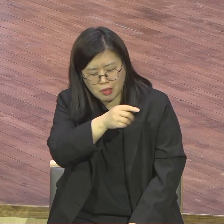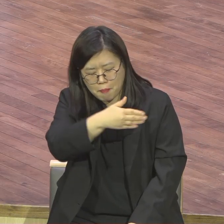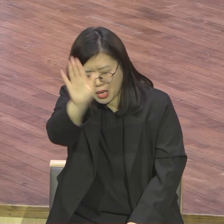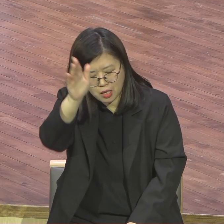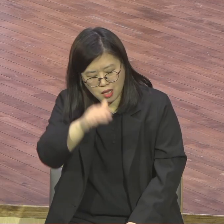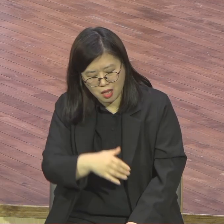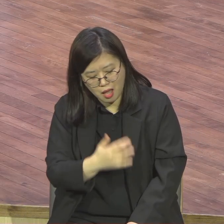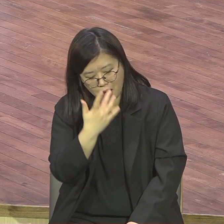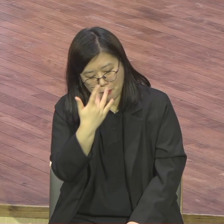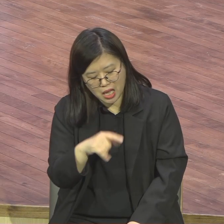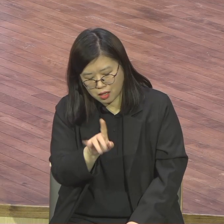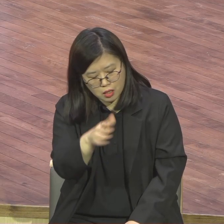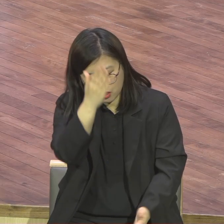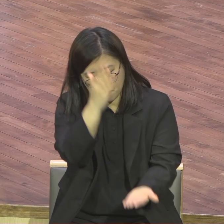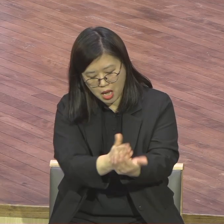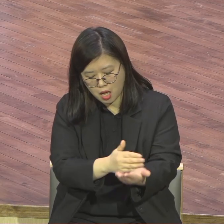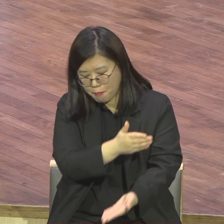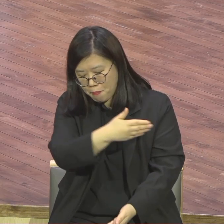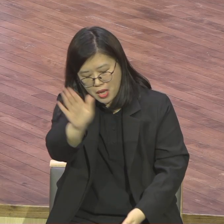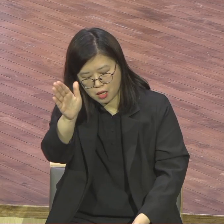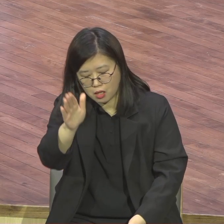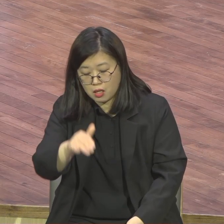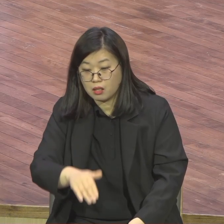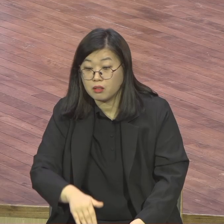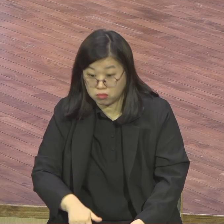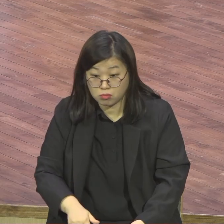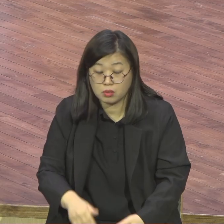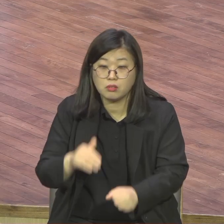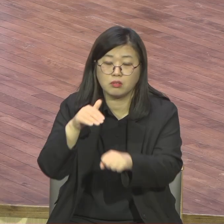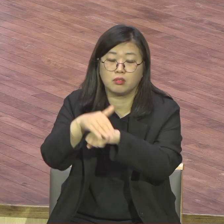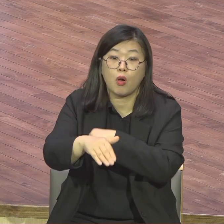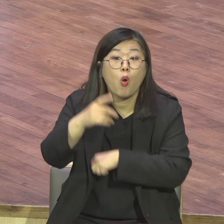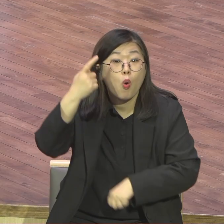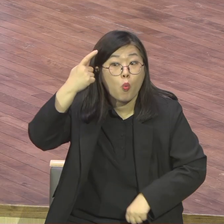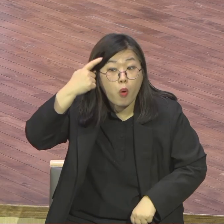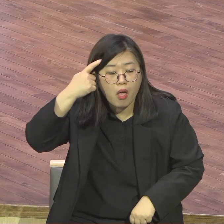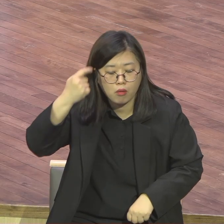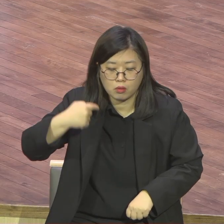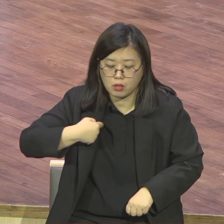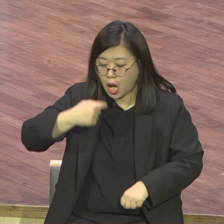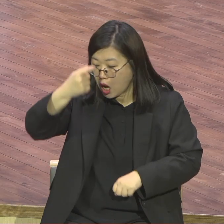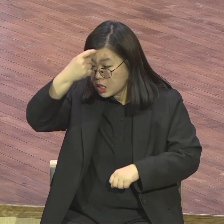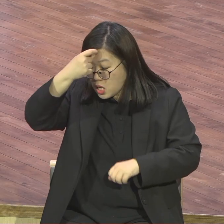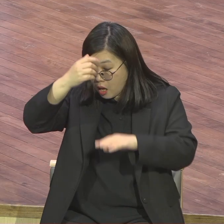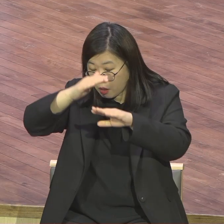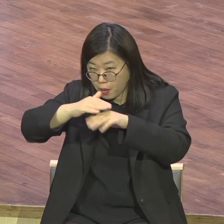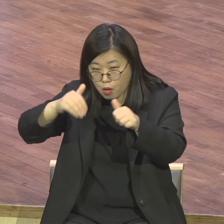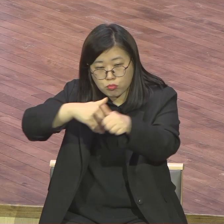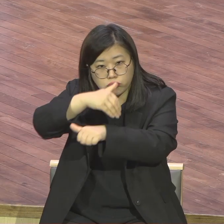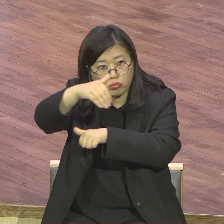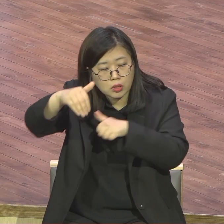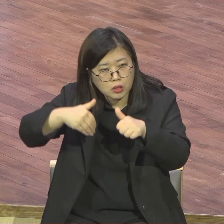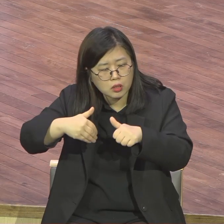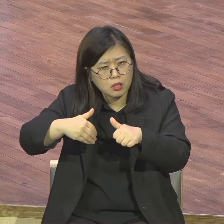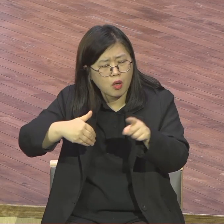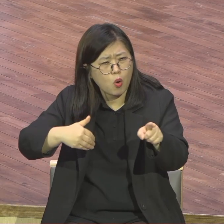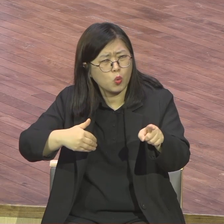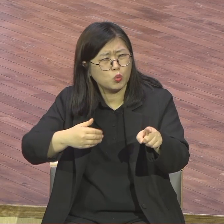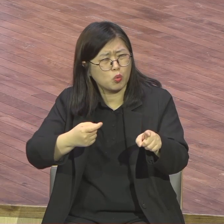버벅대에 사면 목사님이 내가 볼 때 교인들이 힘들겠다. 부담스럽겠다. 버벅대에